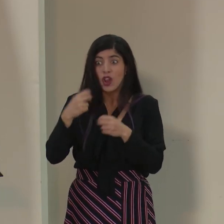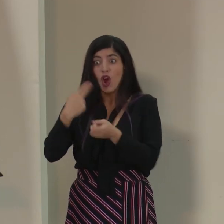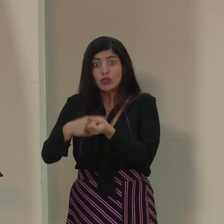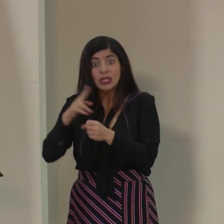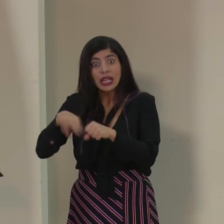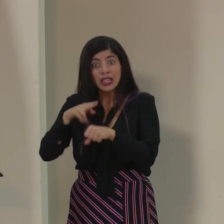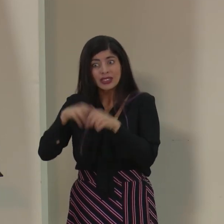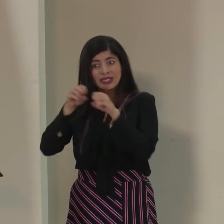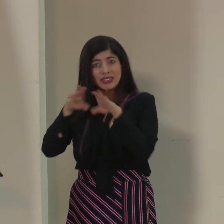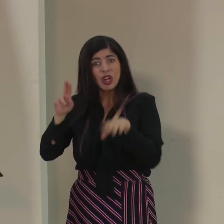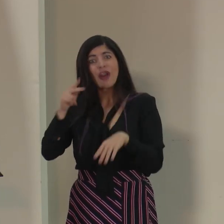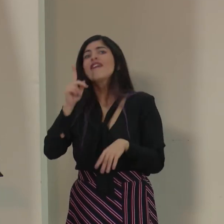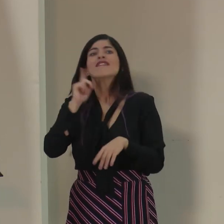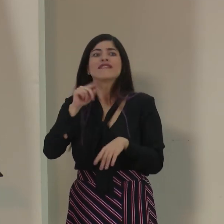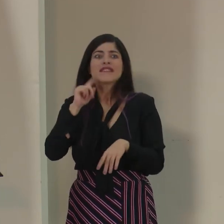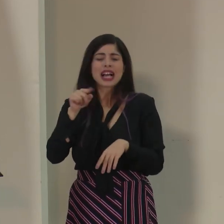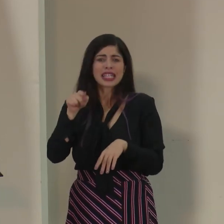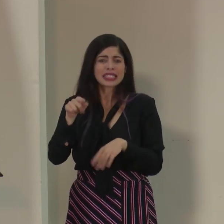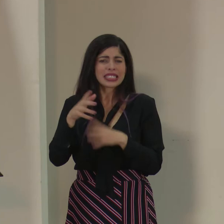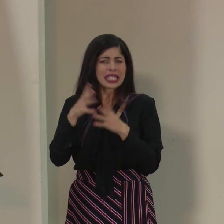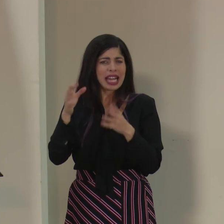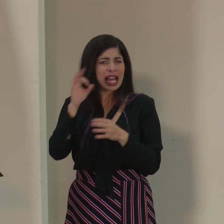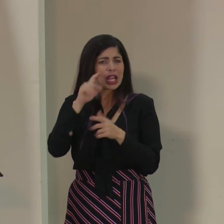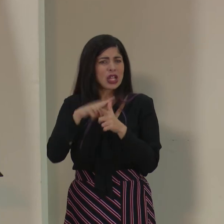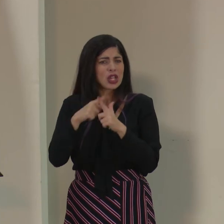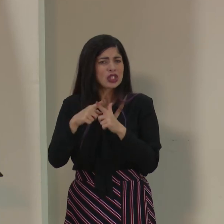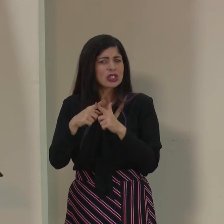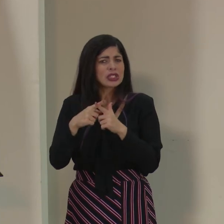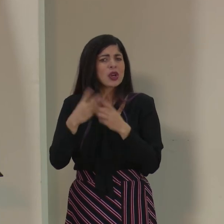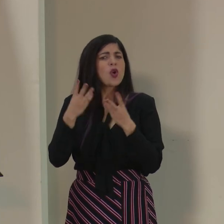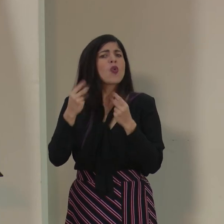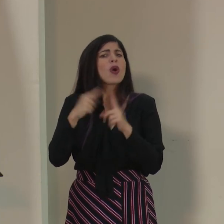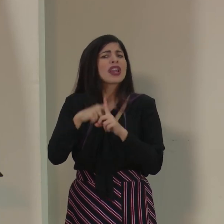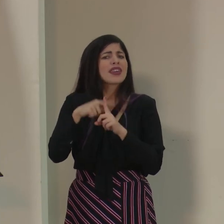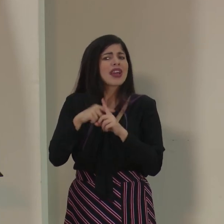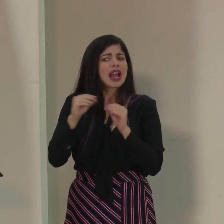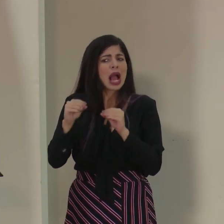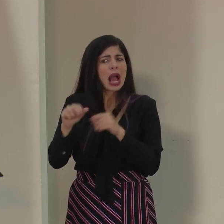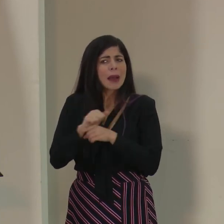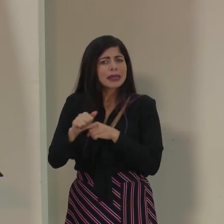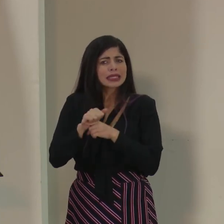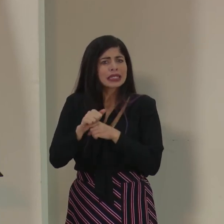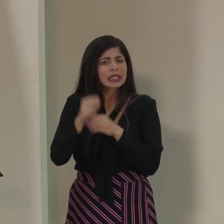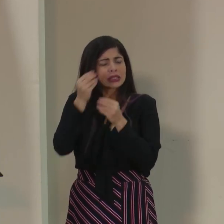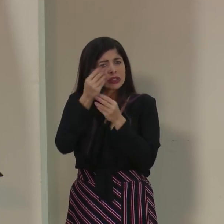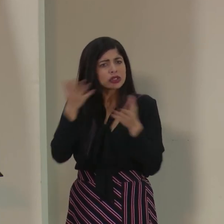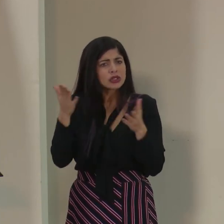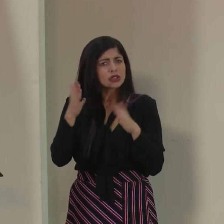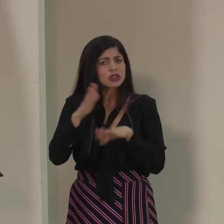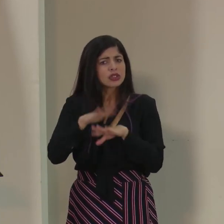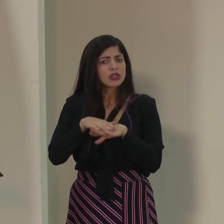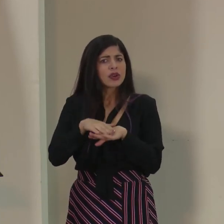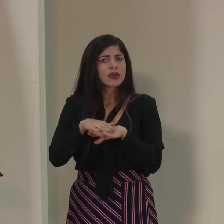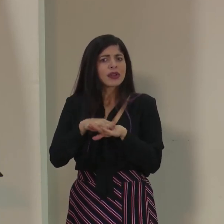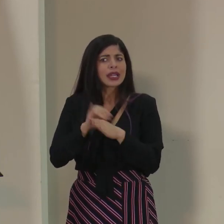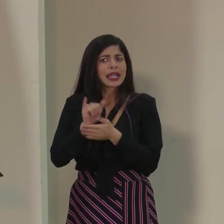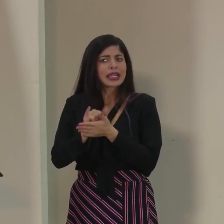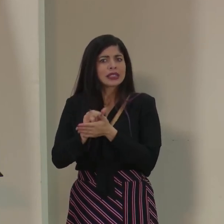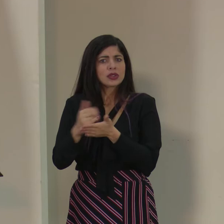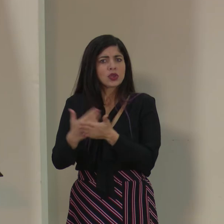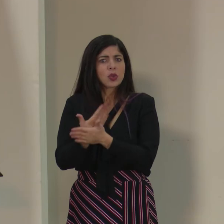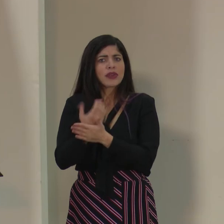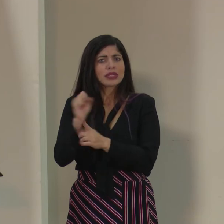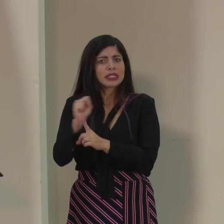nacionales. Es importante ver cuál es el nivel de capacitación y de sensibilización hacia esta nueva